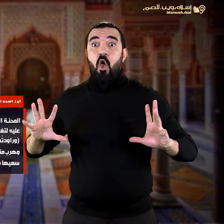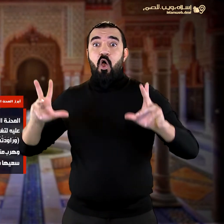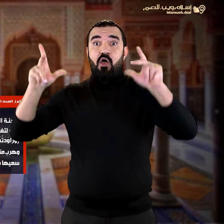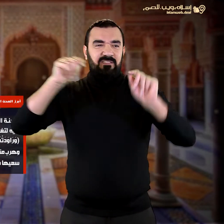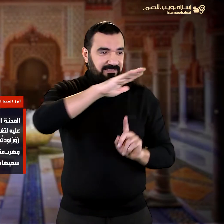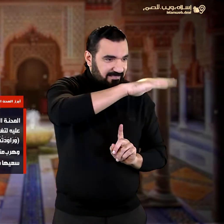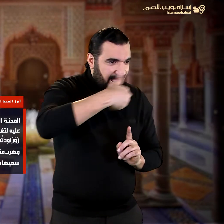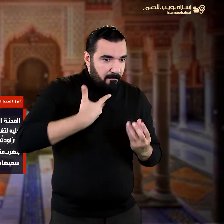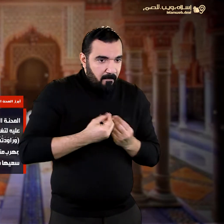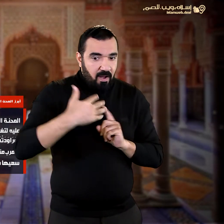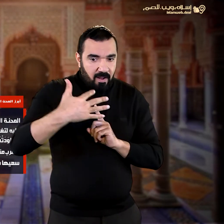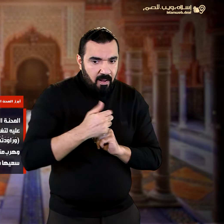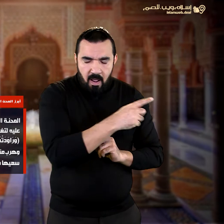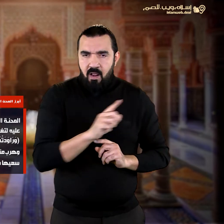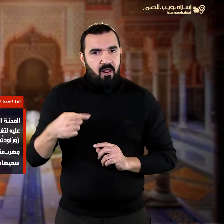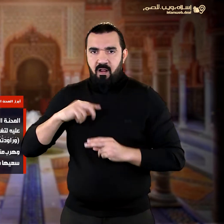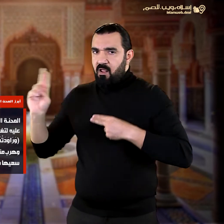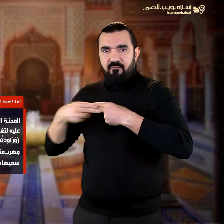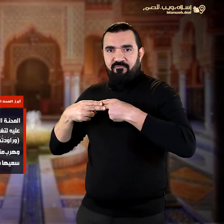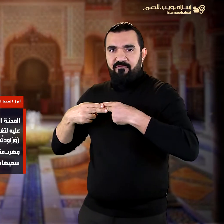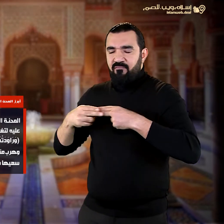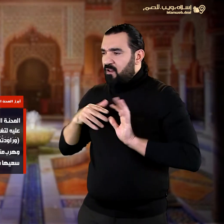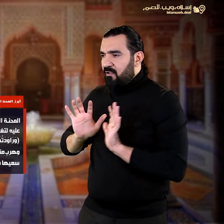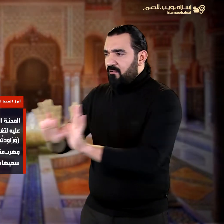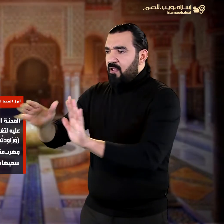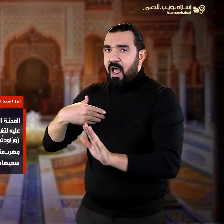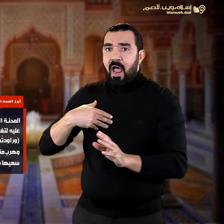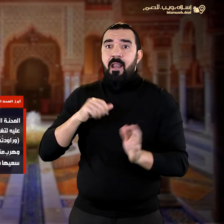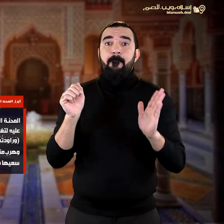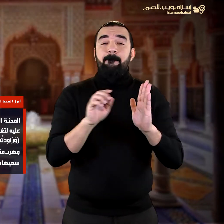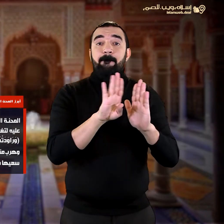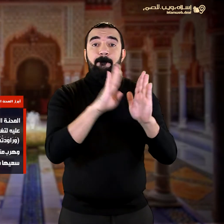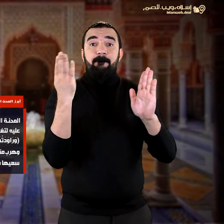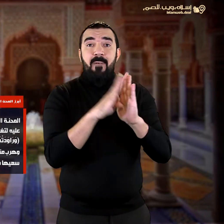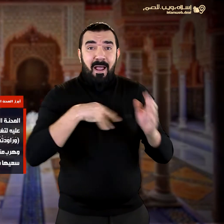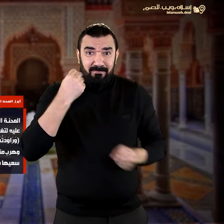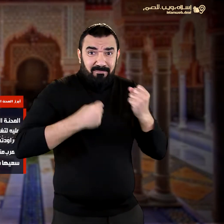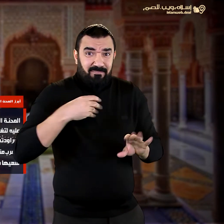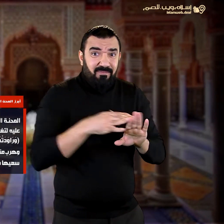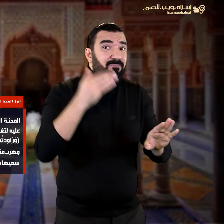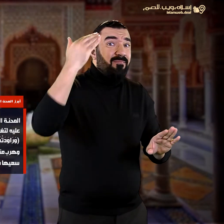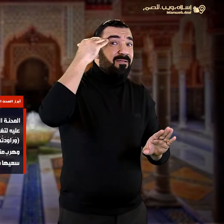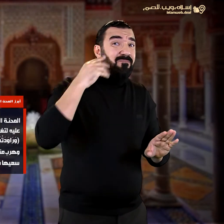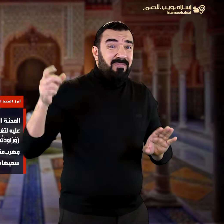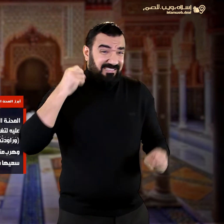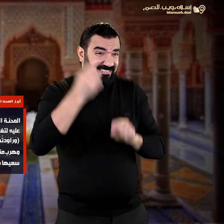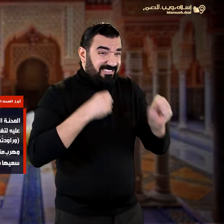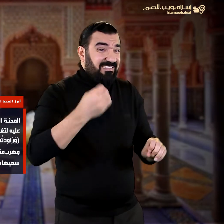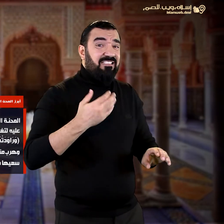فامتنع يوسف وهرب منها إلى الباب وهي تسعى وراءه حتى أمسكت بقميصه